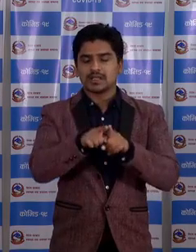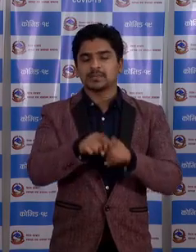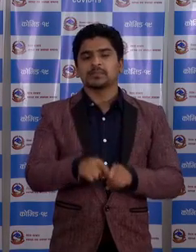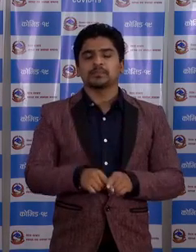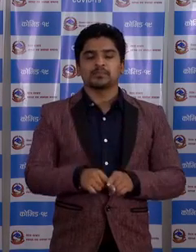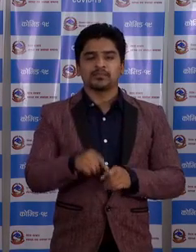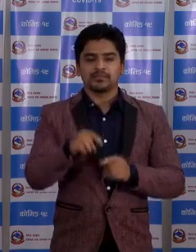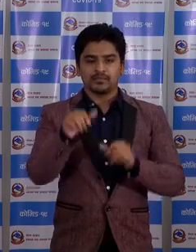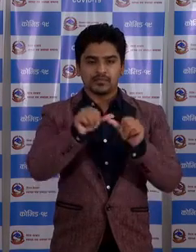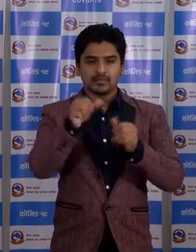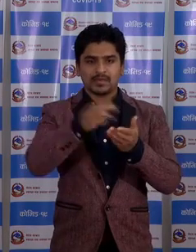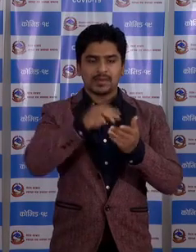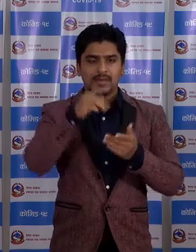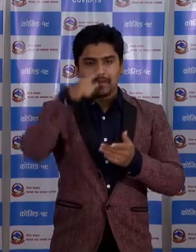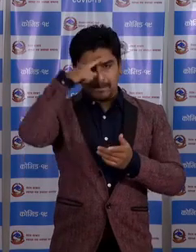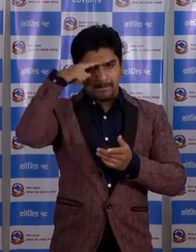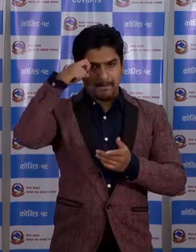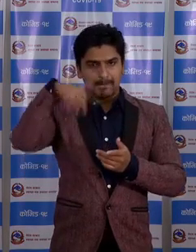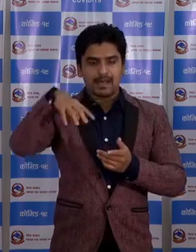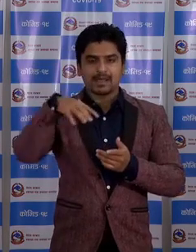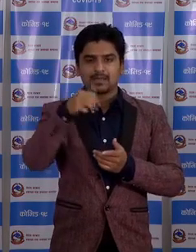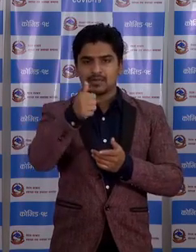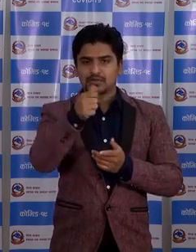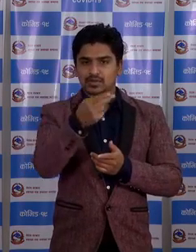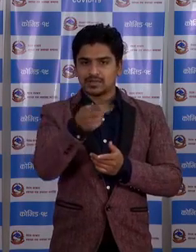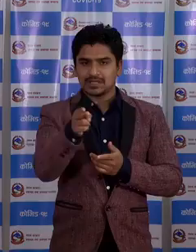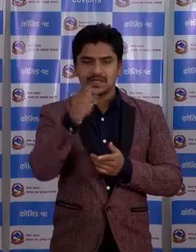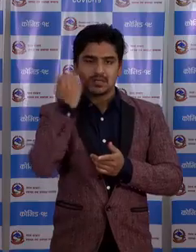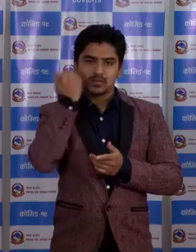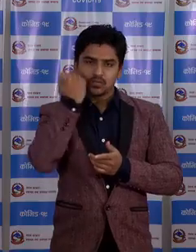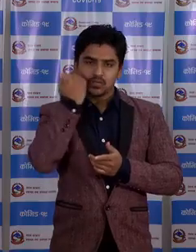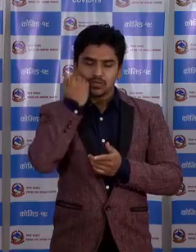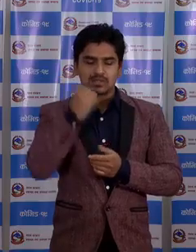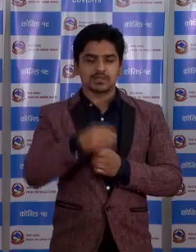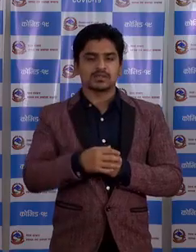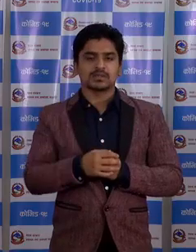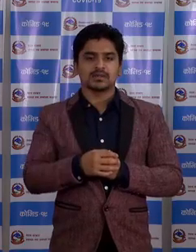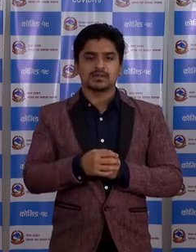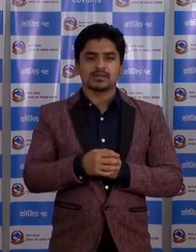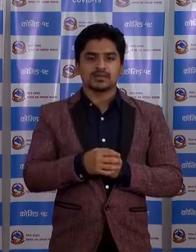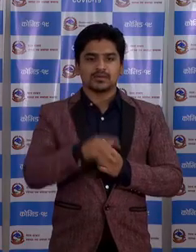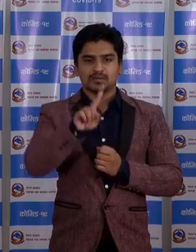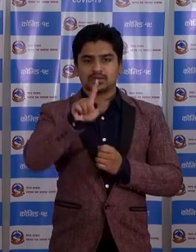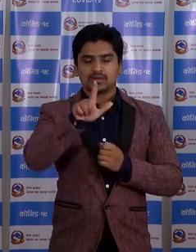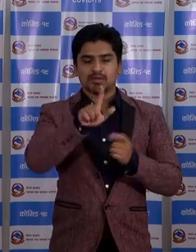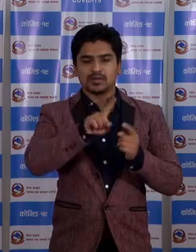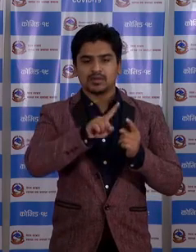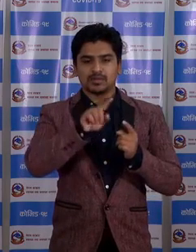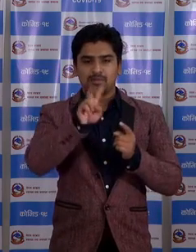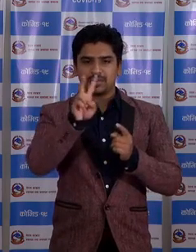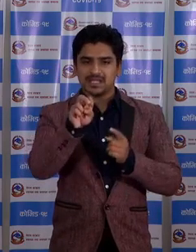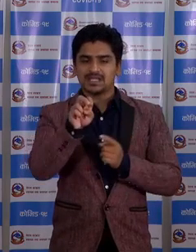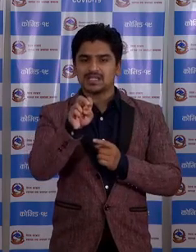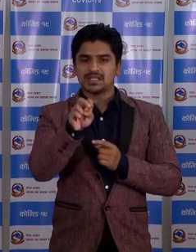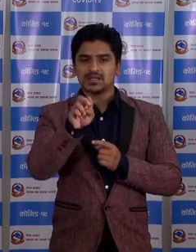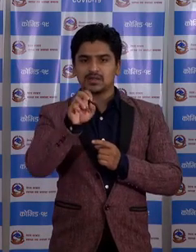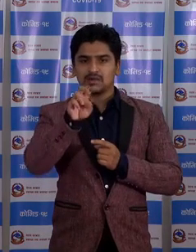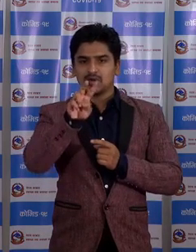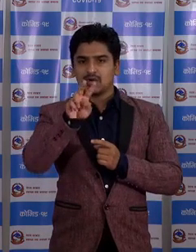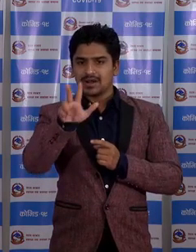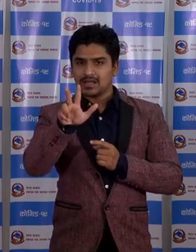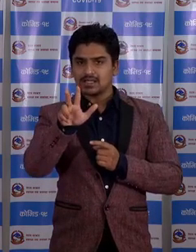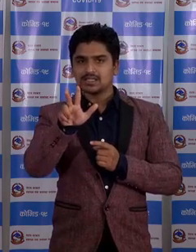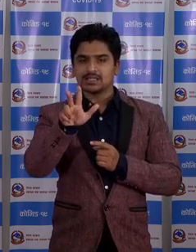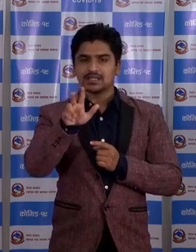जस्मा दे बाके मा 6 जाना पुरुश हरू शत्र बर्ष का, 20 बर्ष का, 28